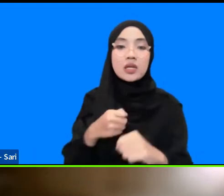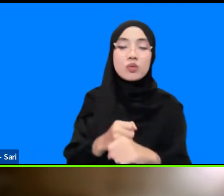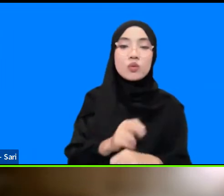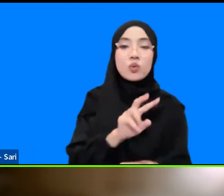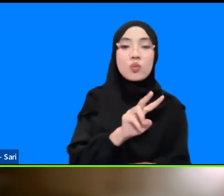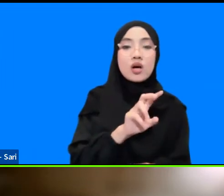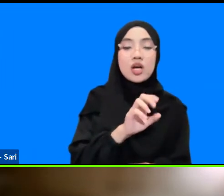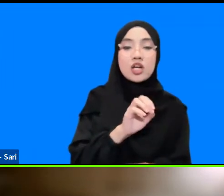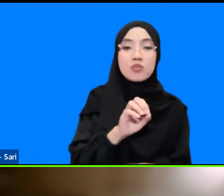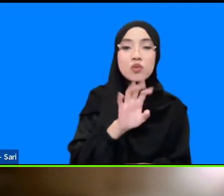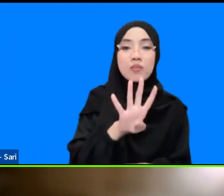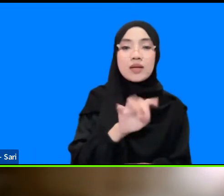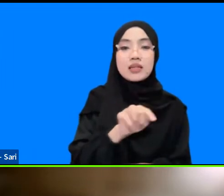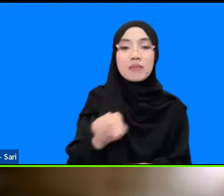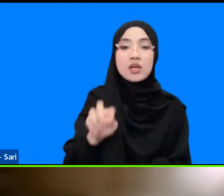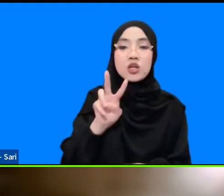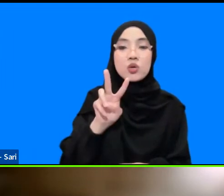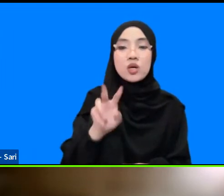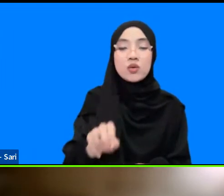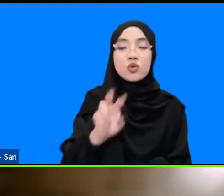sampai nanti tahun 2024